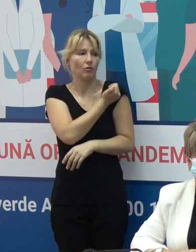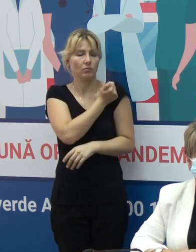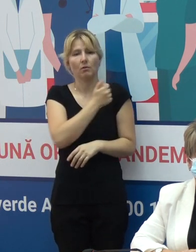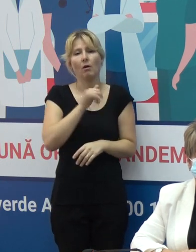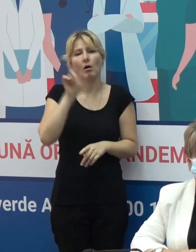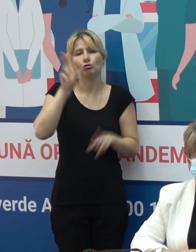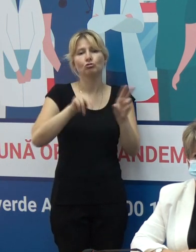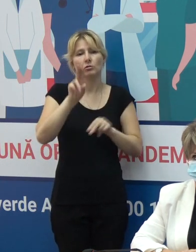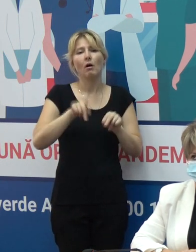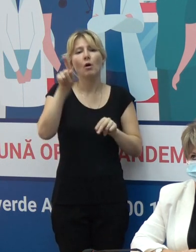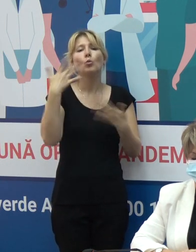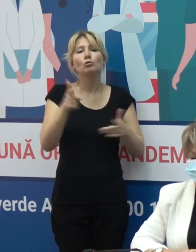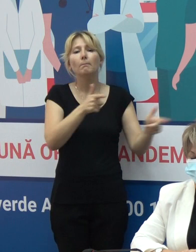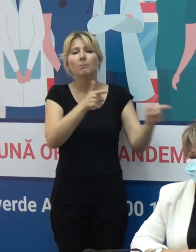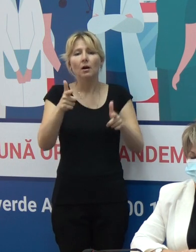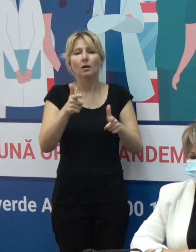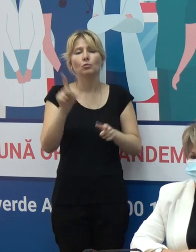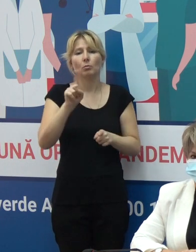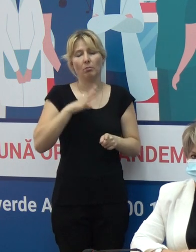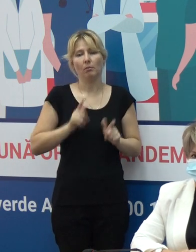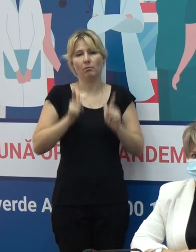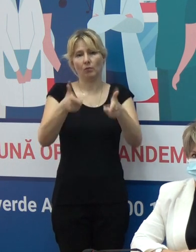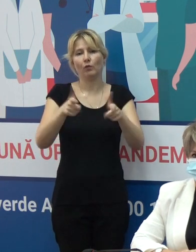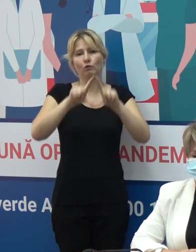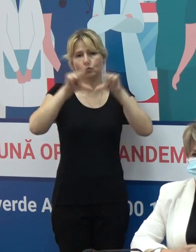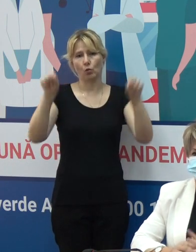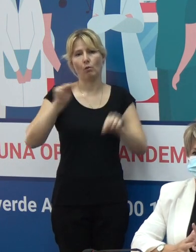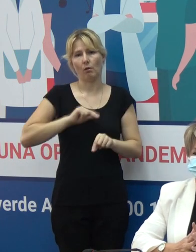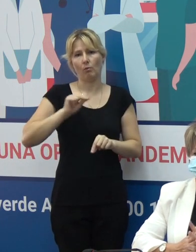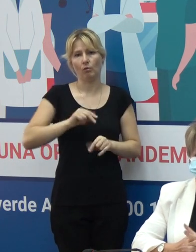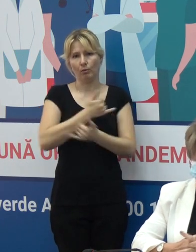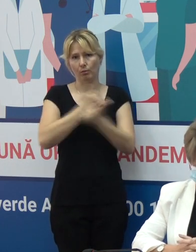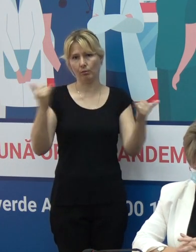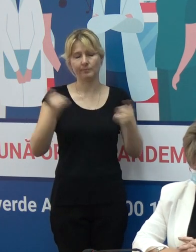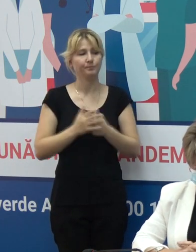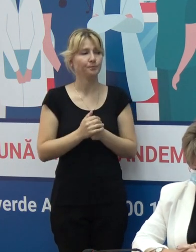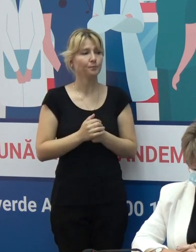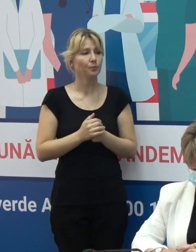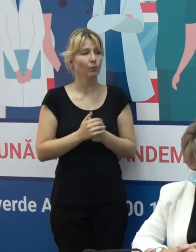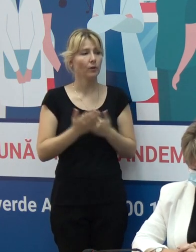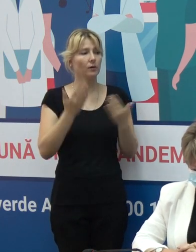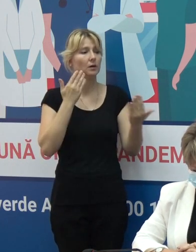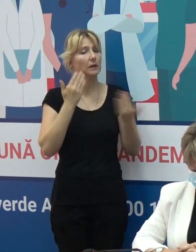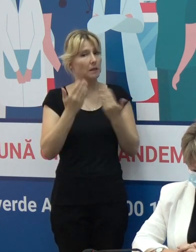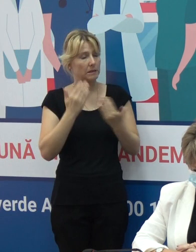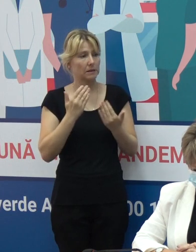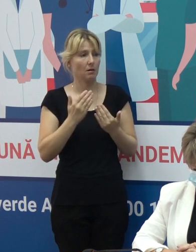începe anul școlar. De fapt, dacă ne referim la vaccinare,